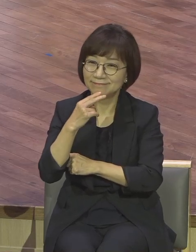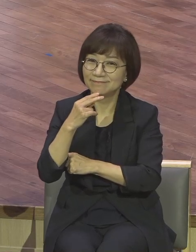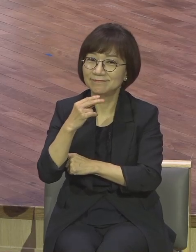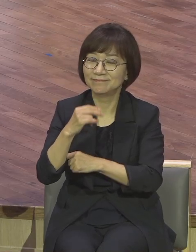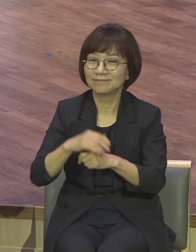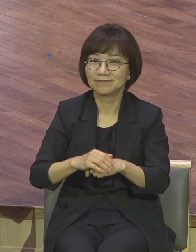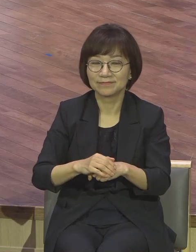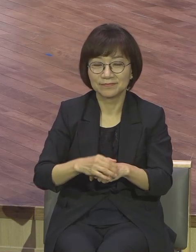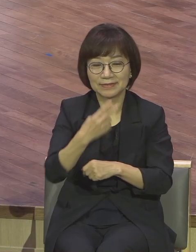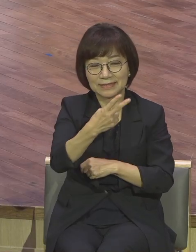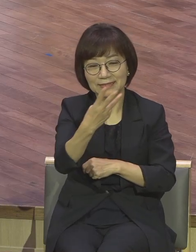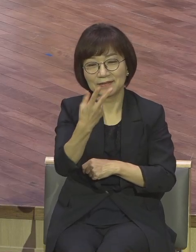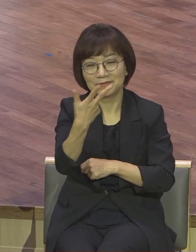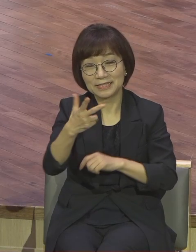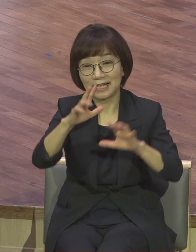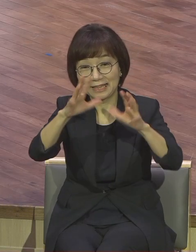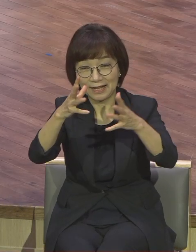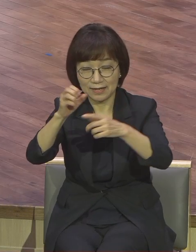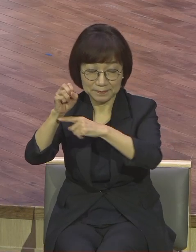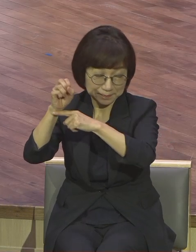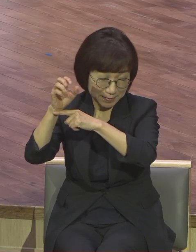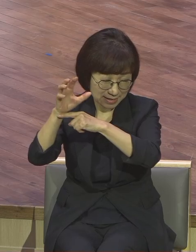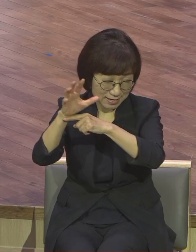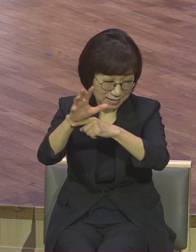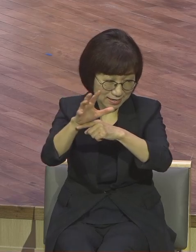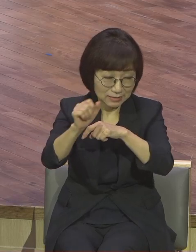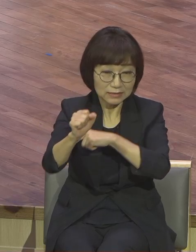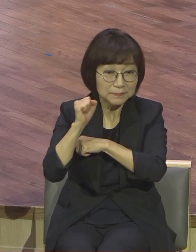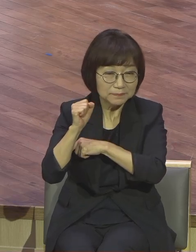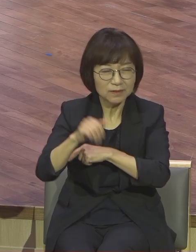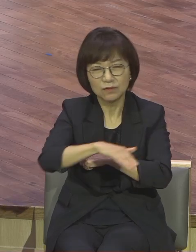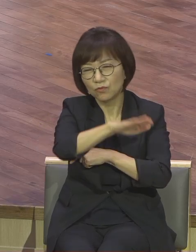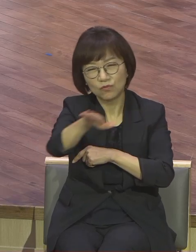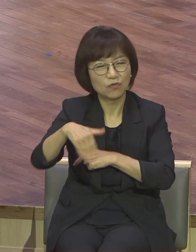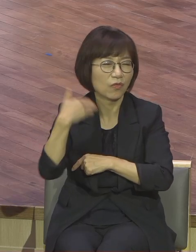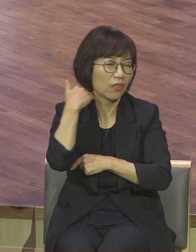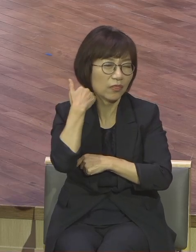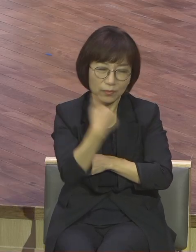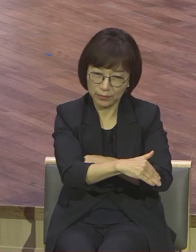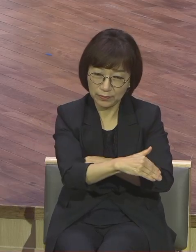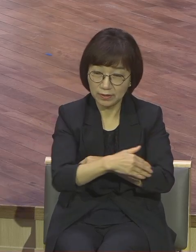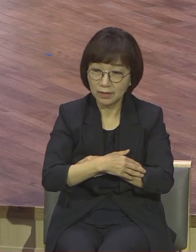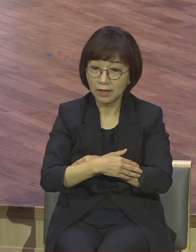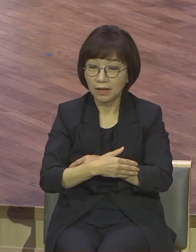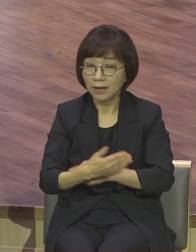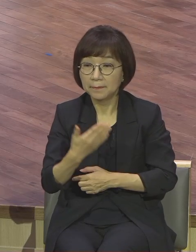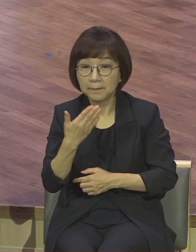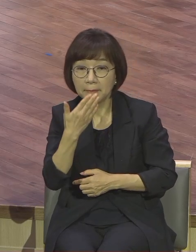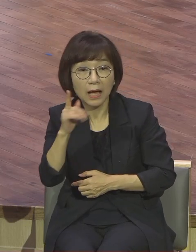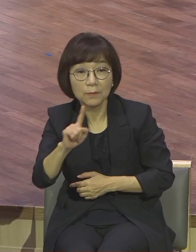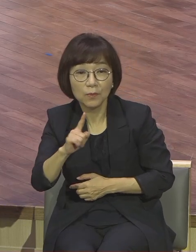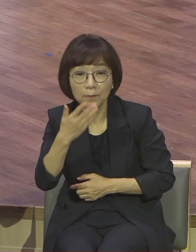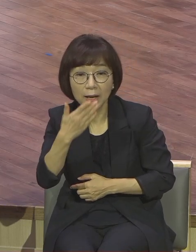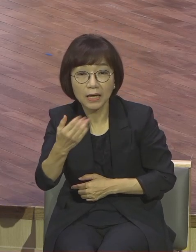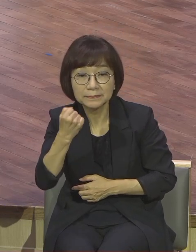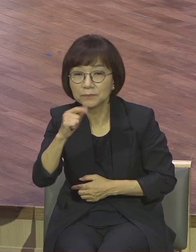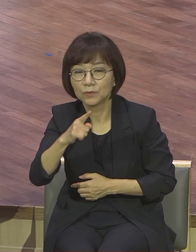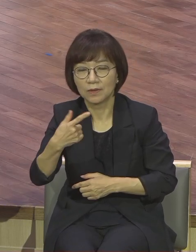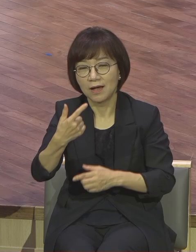비추는 거 우리는 못해요 그런데 가능한 게 그게 뭐냐 오직 기도예요 기도